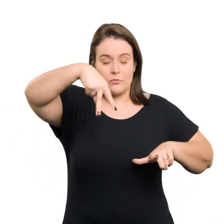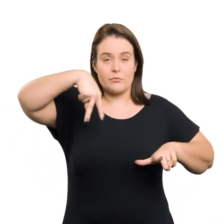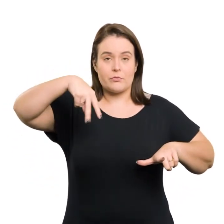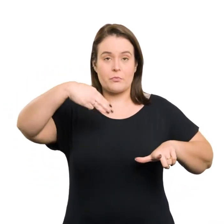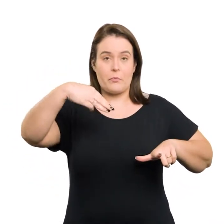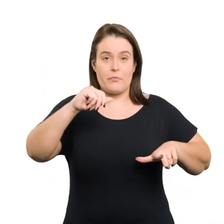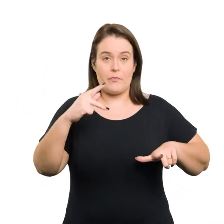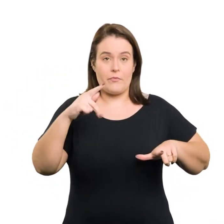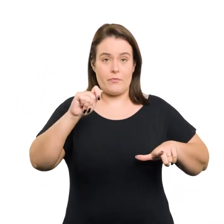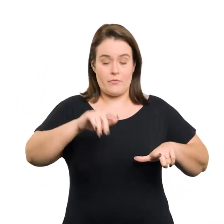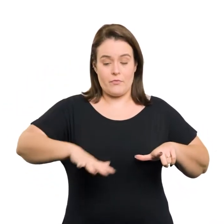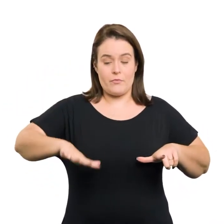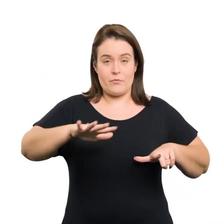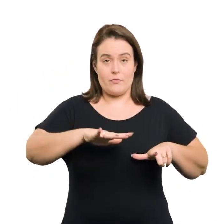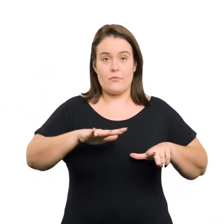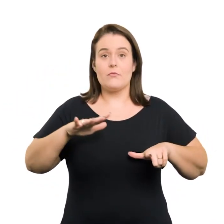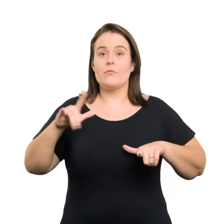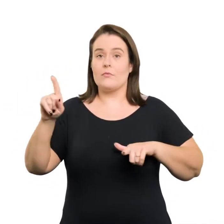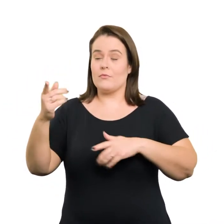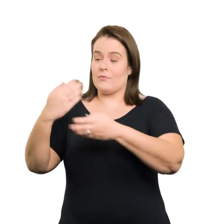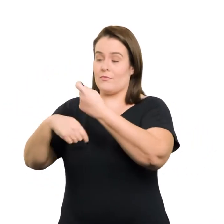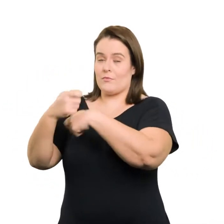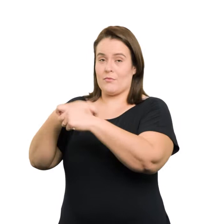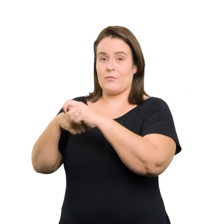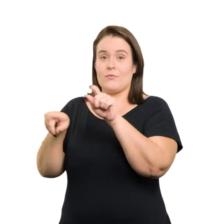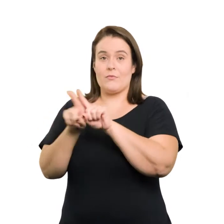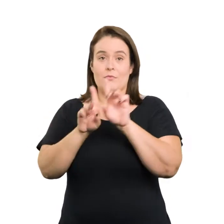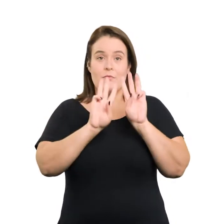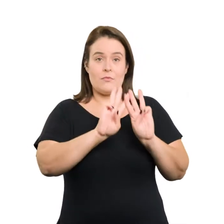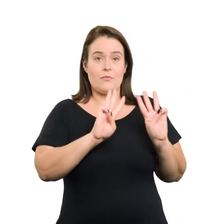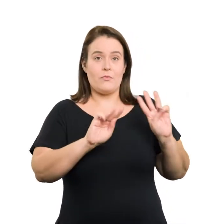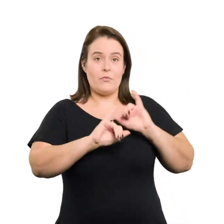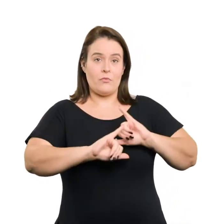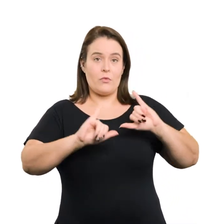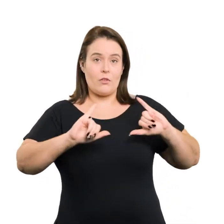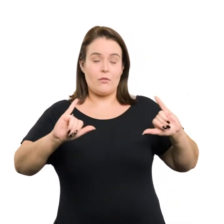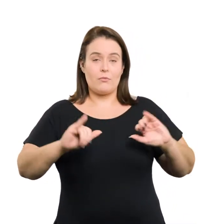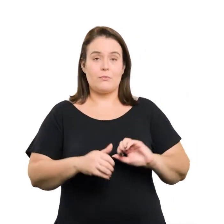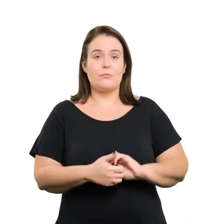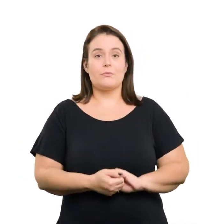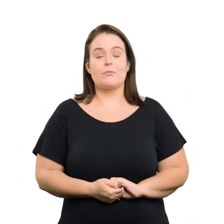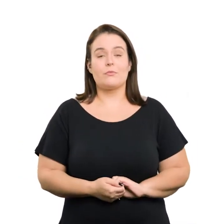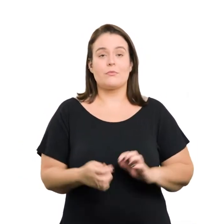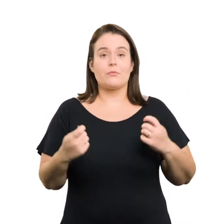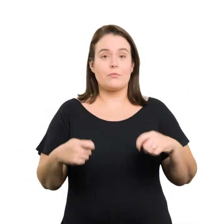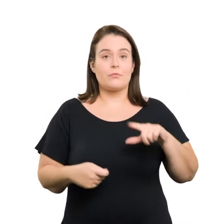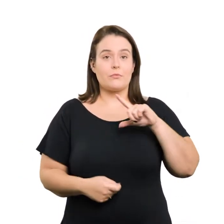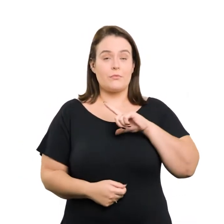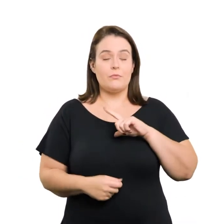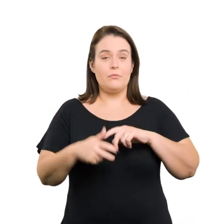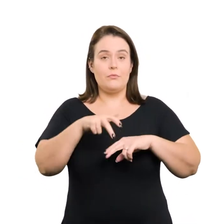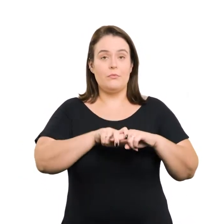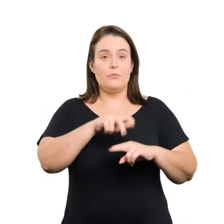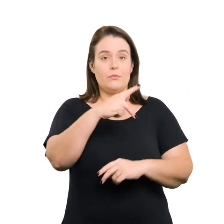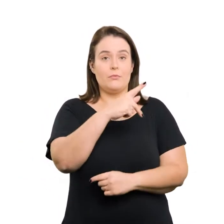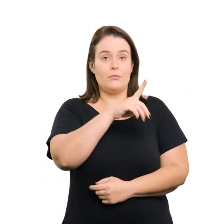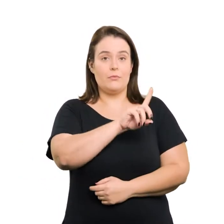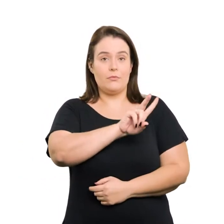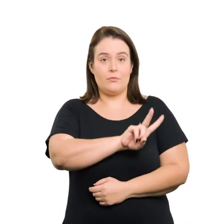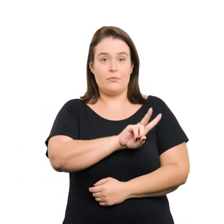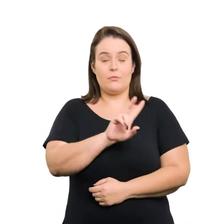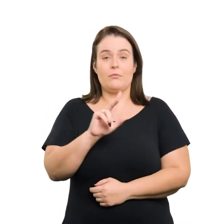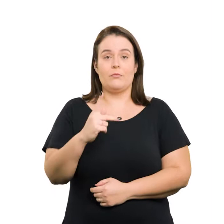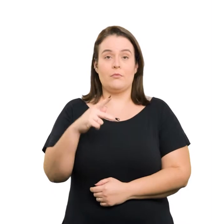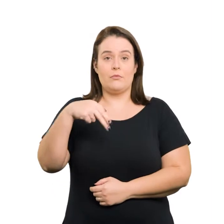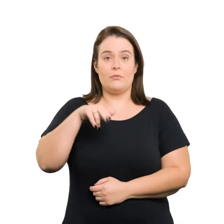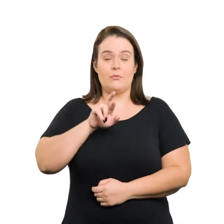localizados junto à bilheteria e sites de divulgação Dispor de assentos para PDV, PMR